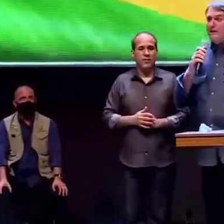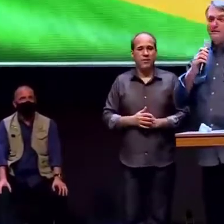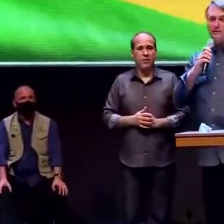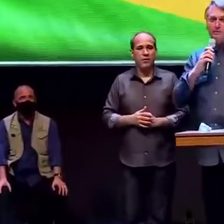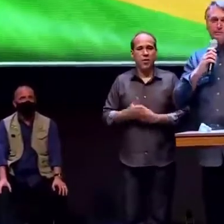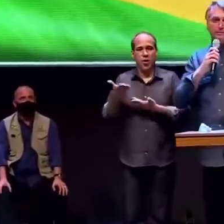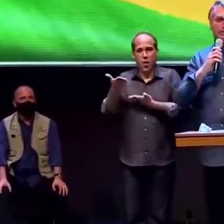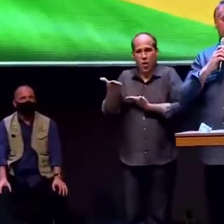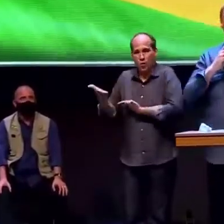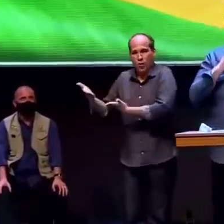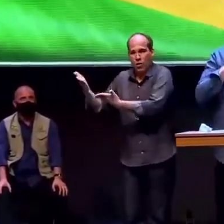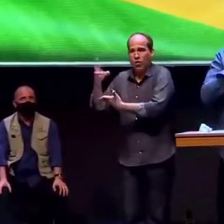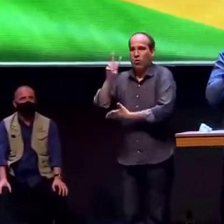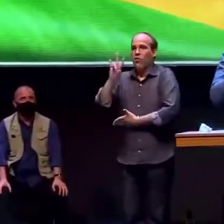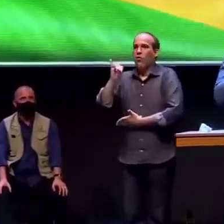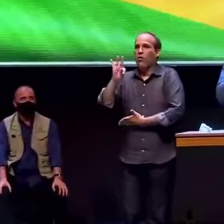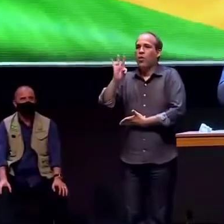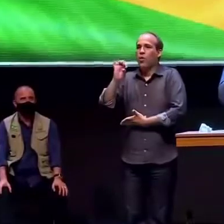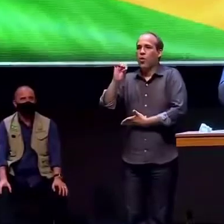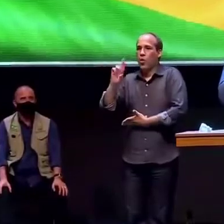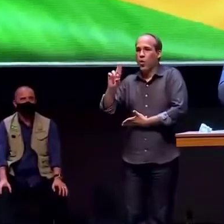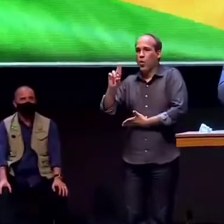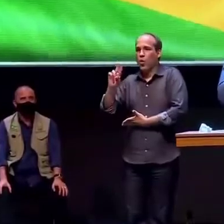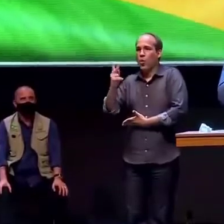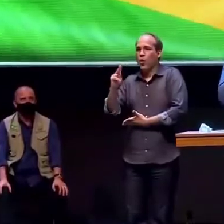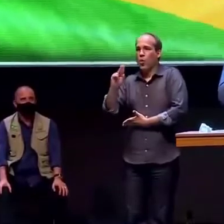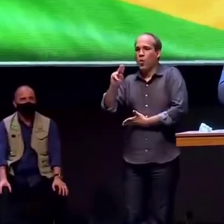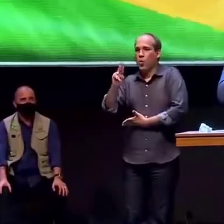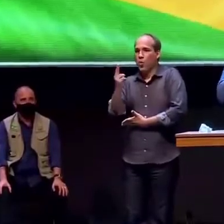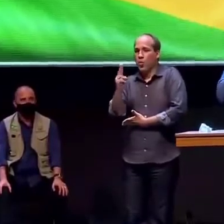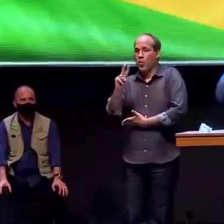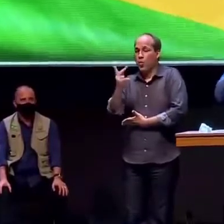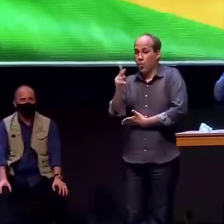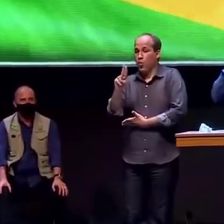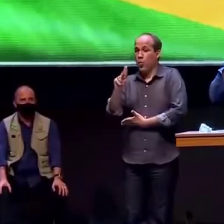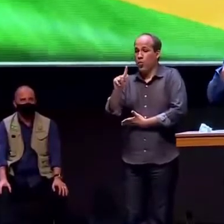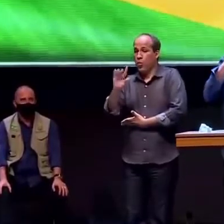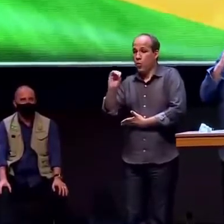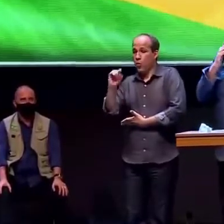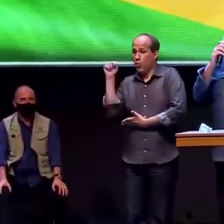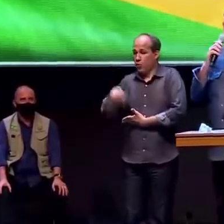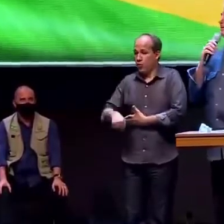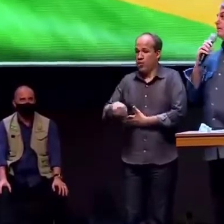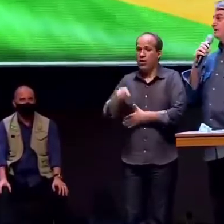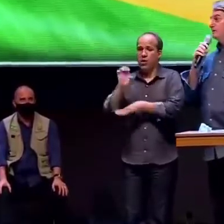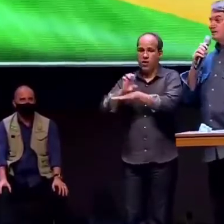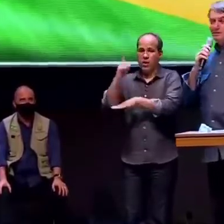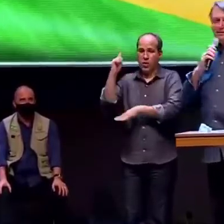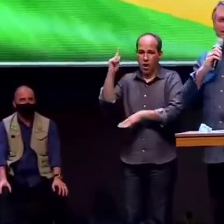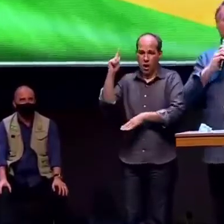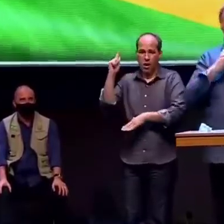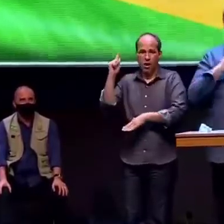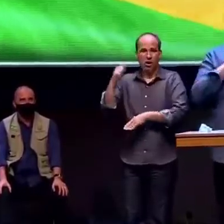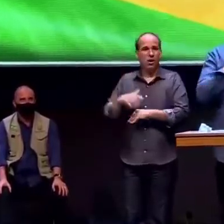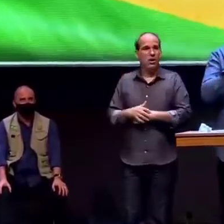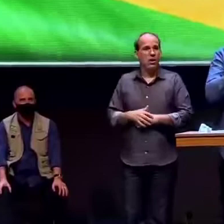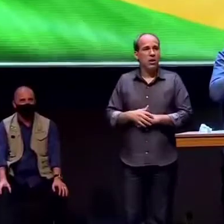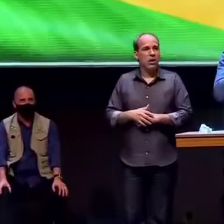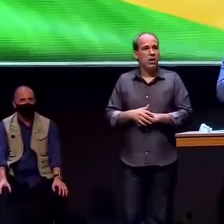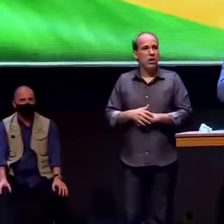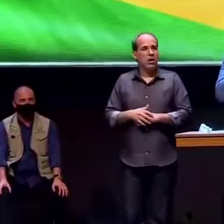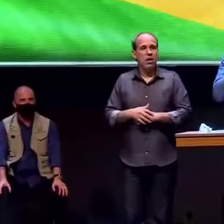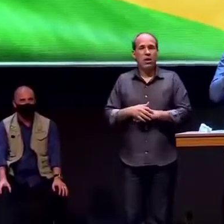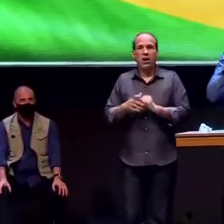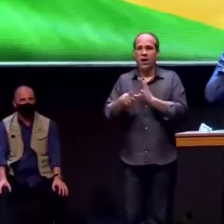fui convidado pelo Vitor Hugo a vir para Goiás acabei de almoçar com o amado